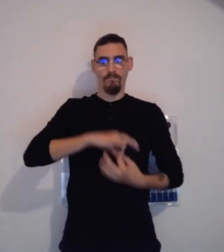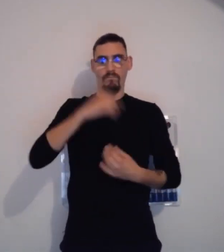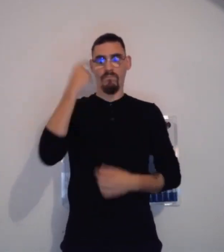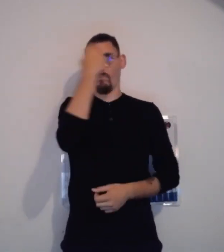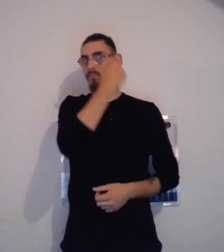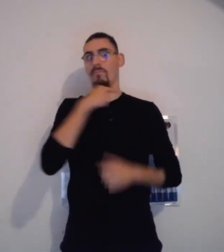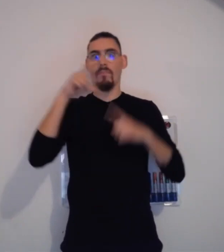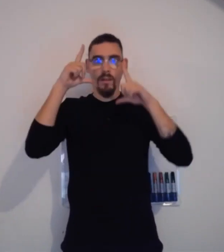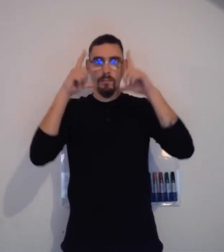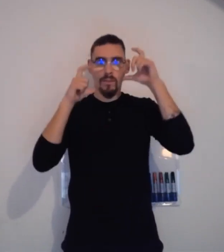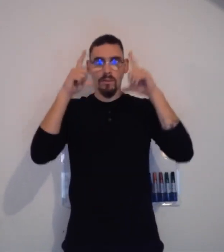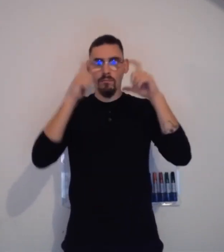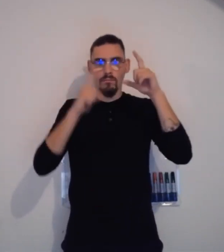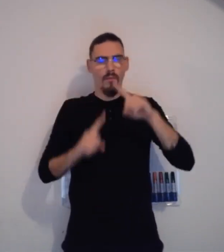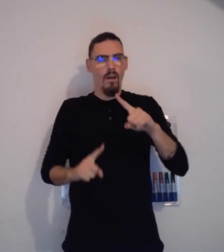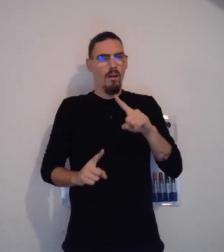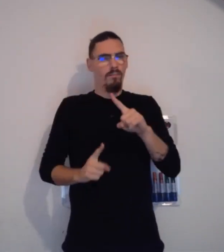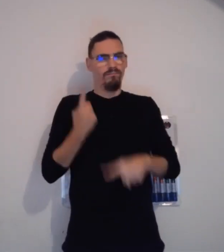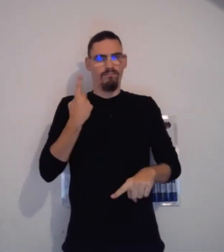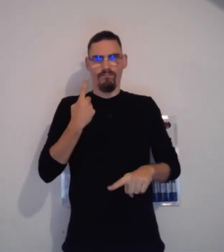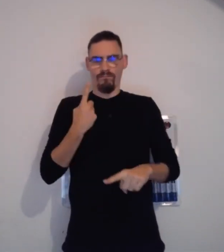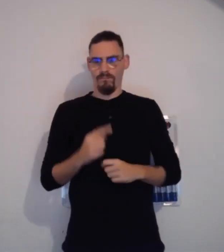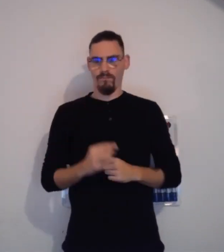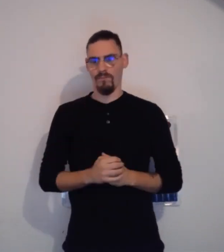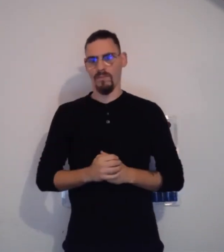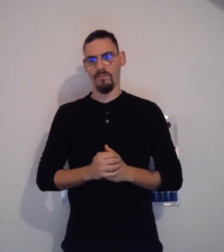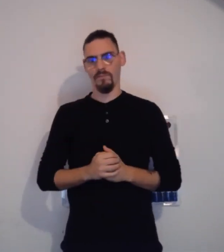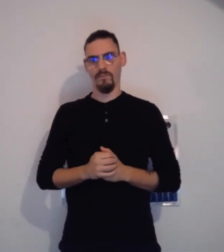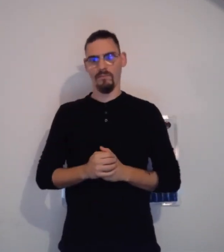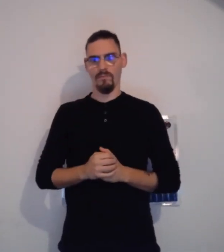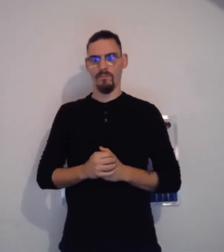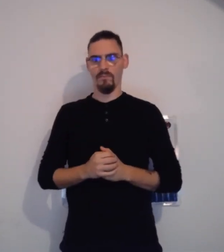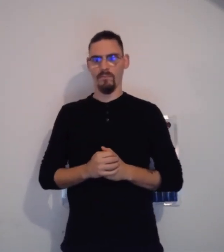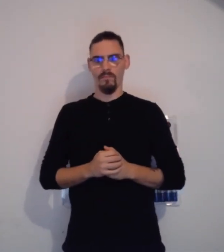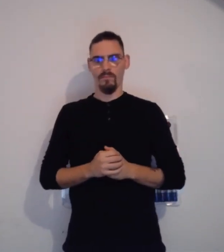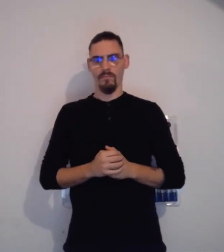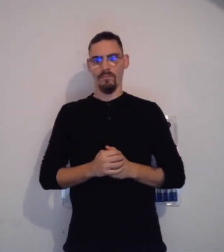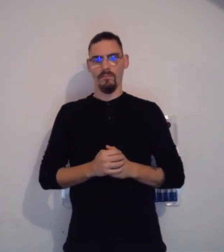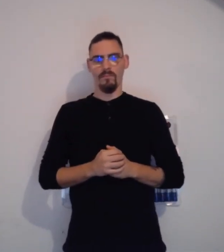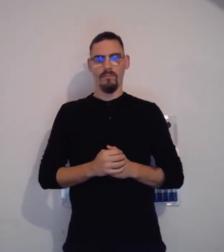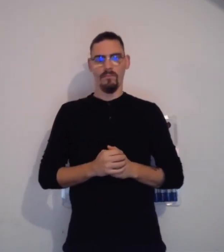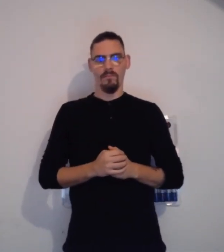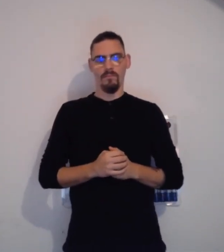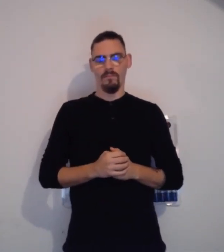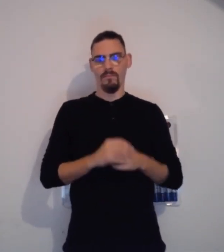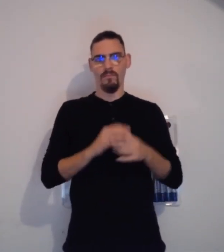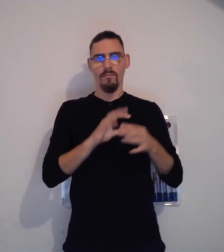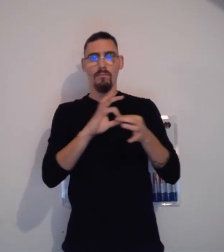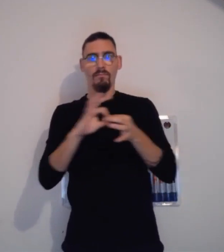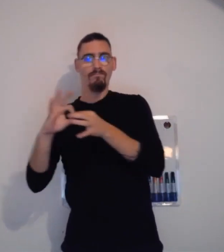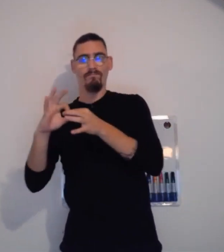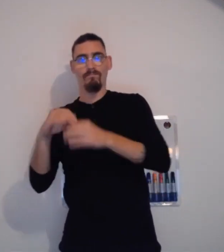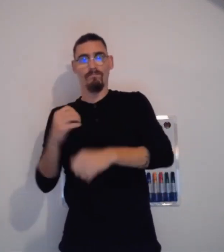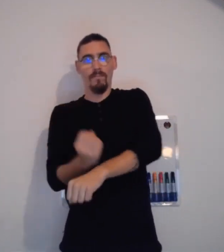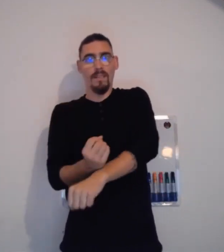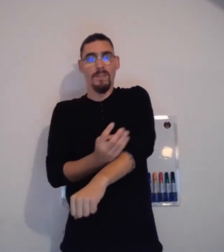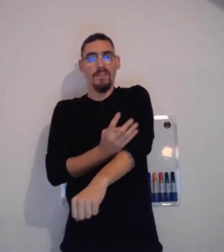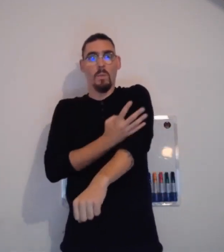Ce qui est important, c'est l'expression du visage. Elle est extrêmement importante dans la langue des signes. Elle sera toujours en lien